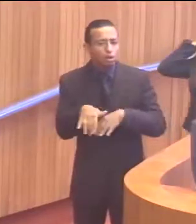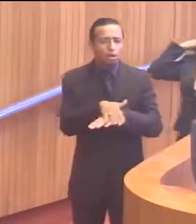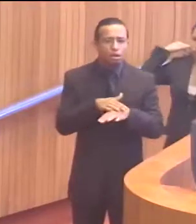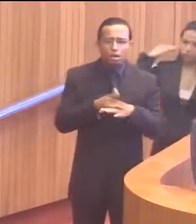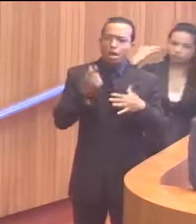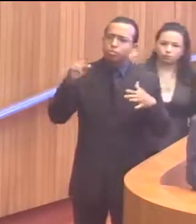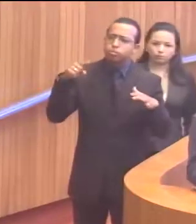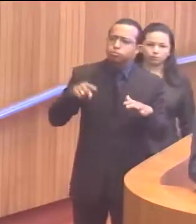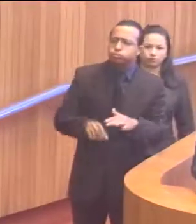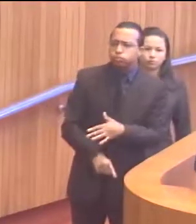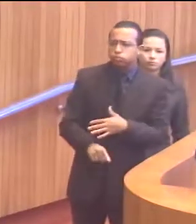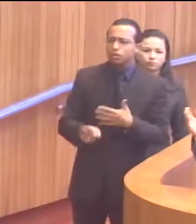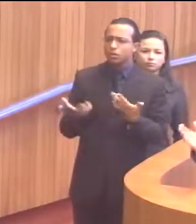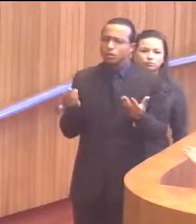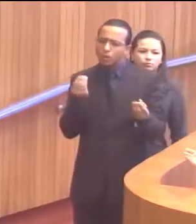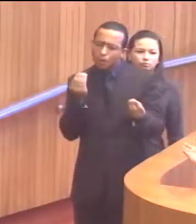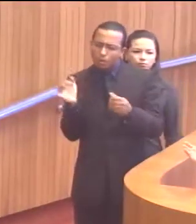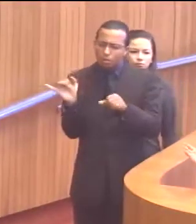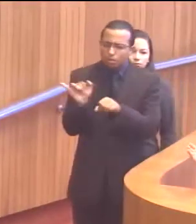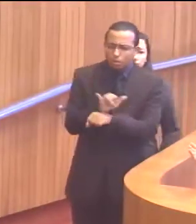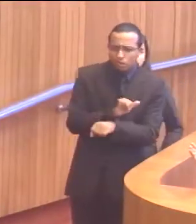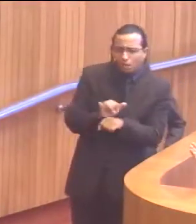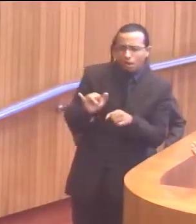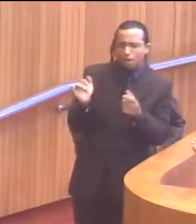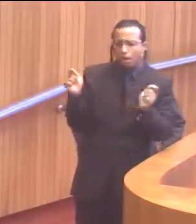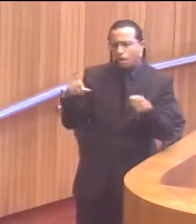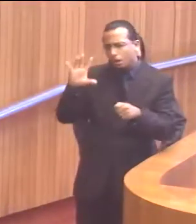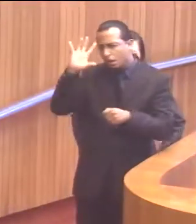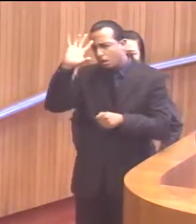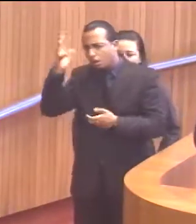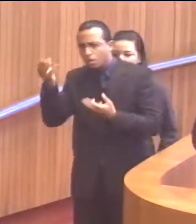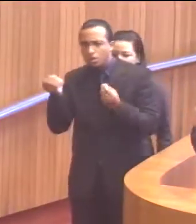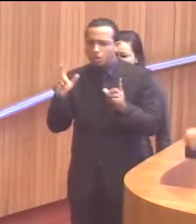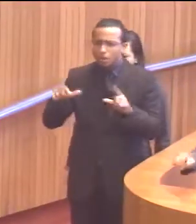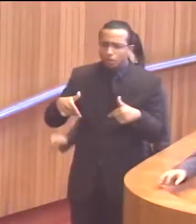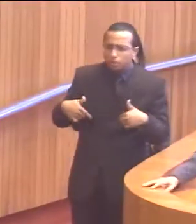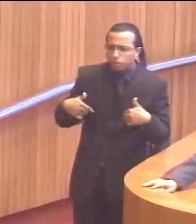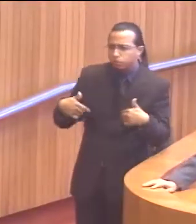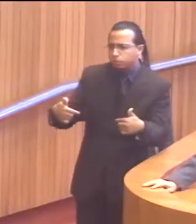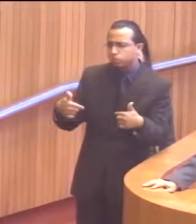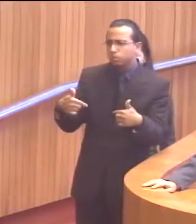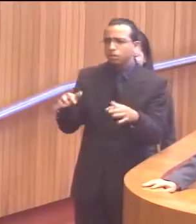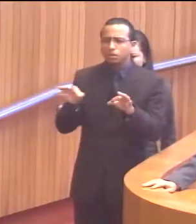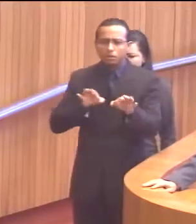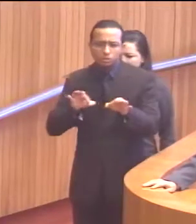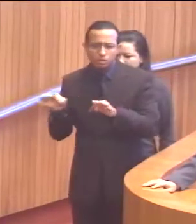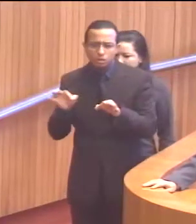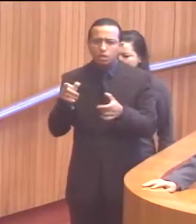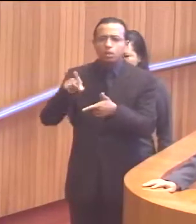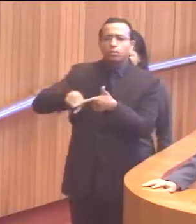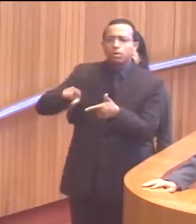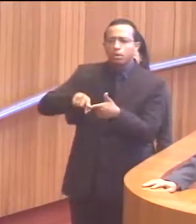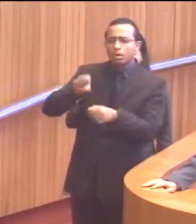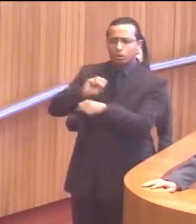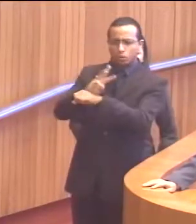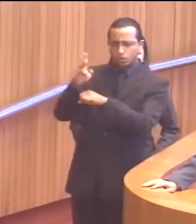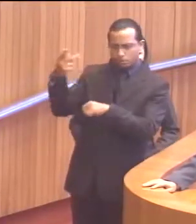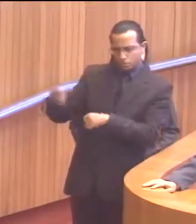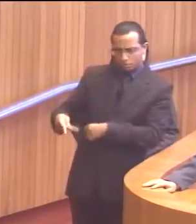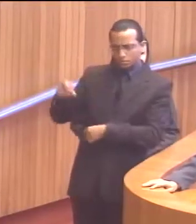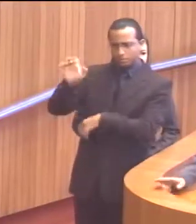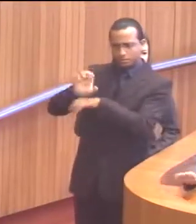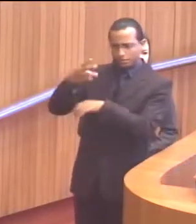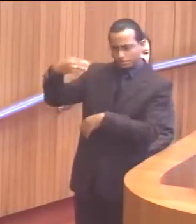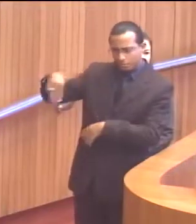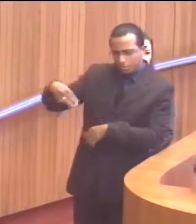com profundidade, tentando encontrar alternativas para o enfrentamento da problemática da UEMA aqui no Estado